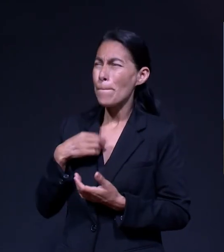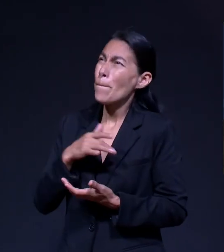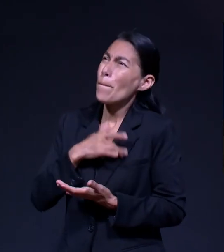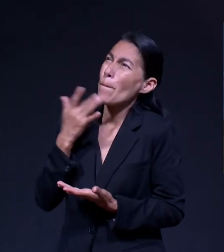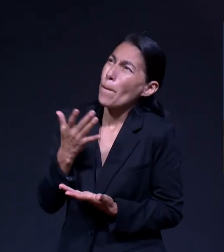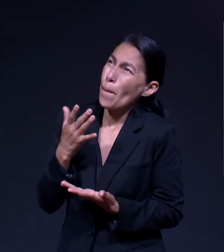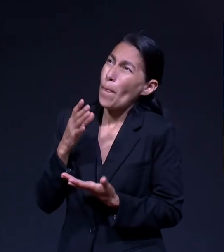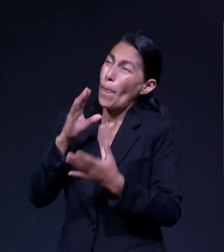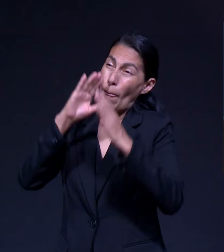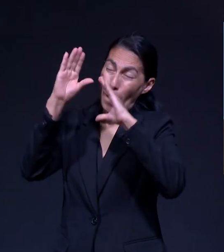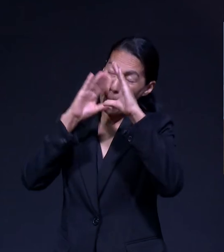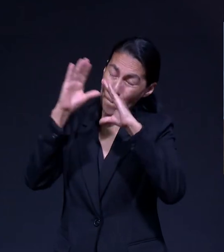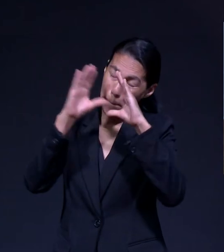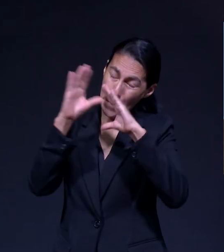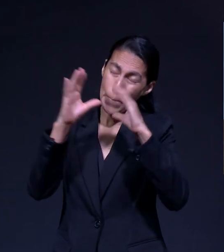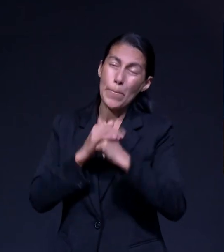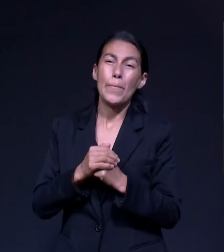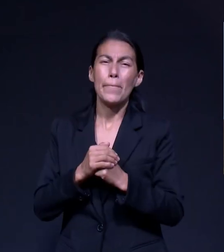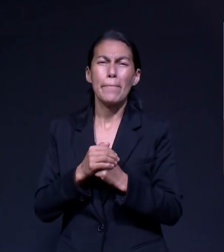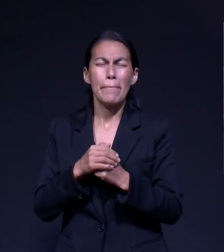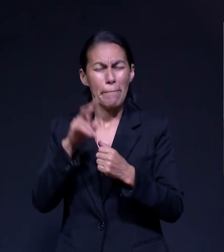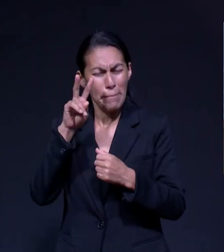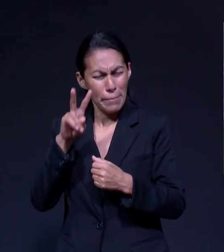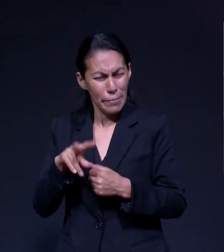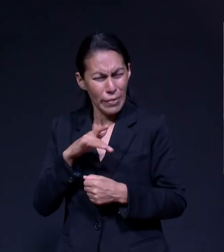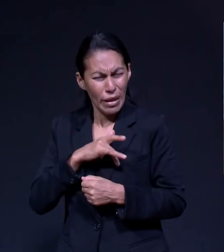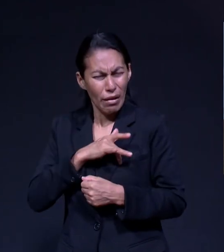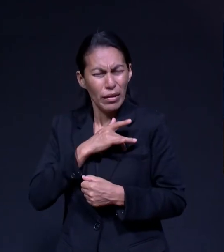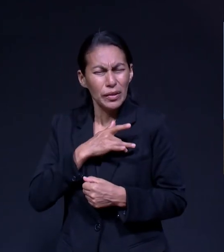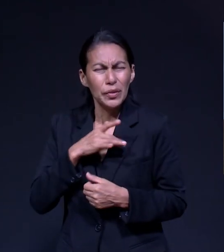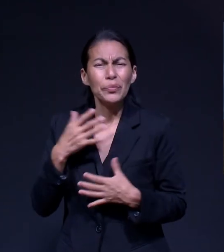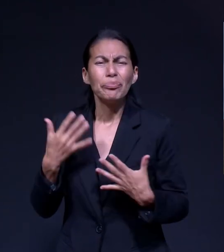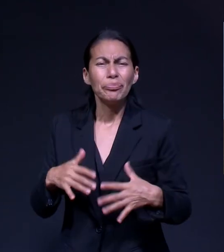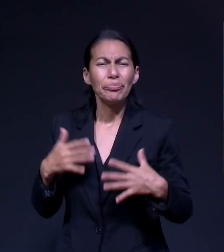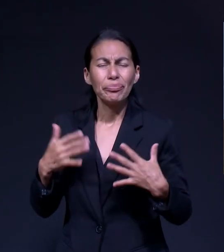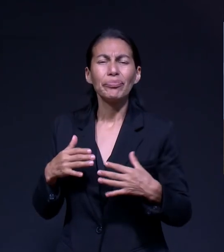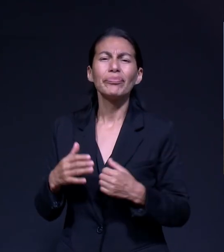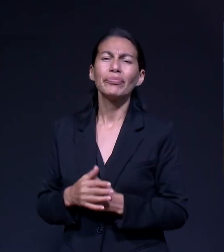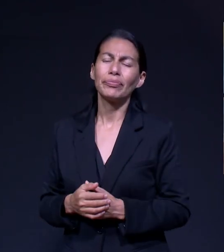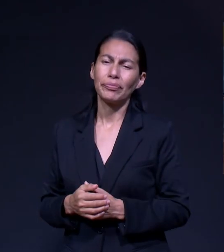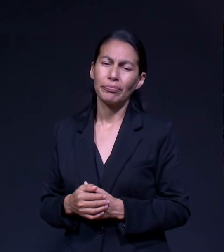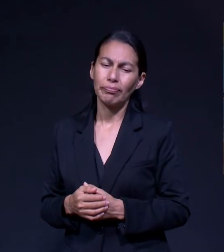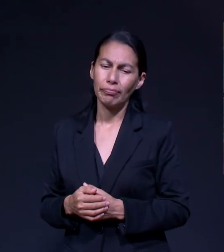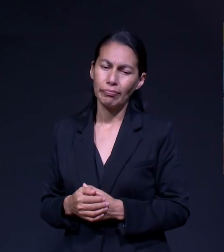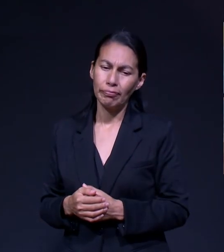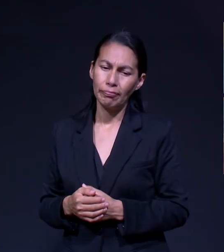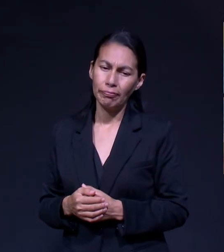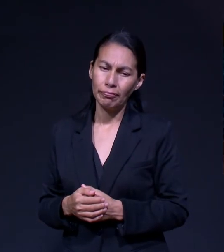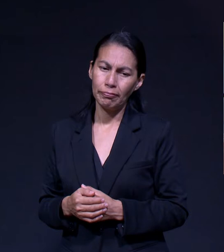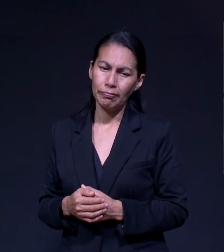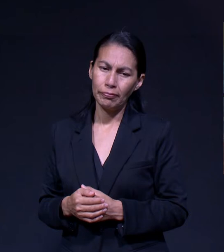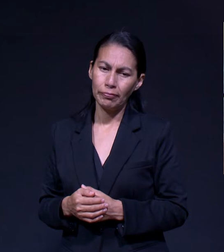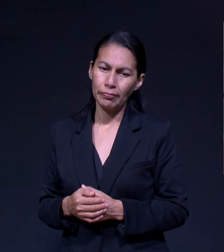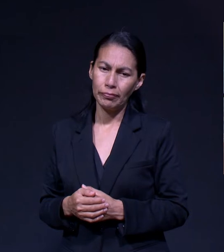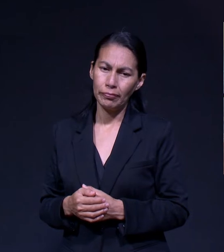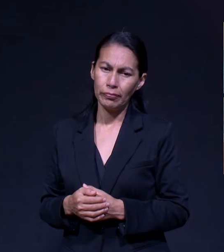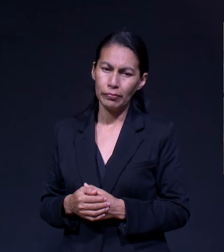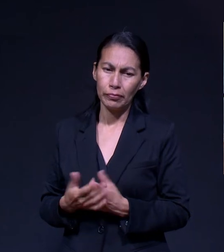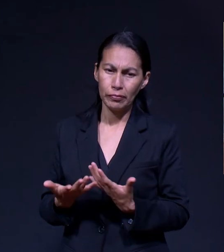Comunicación Muy Auténtica Con Dios Muy Auténtica Es Increíble Lo Compartía En Mis Redes Sociales Donde Me